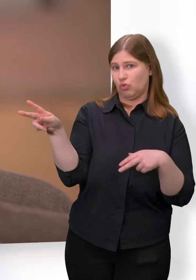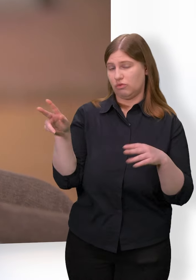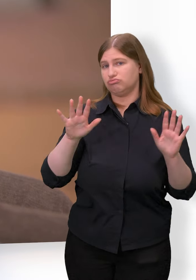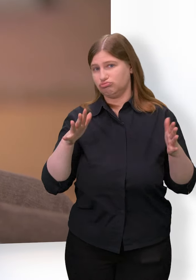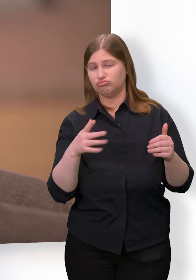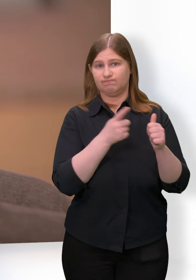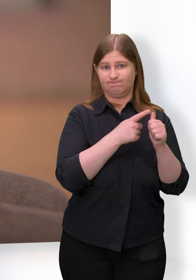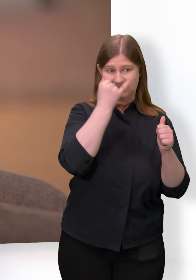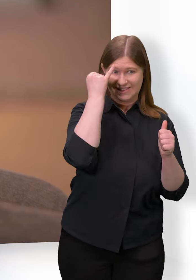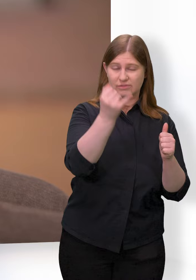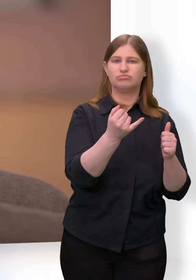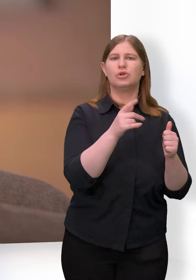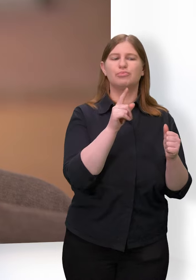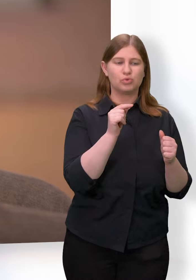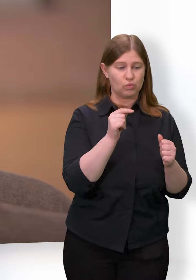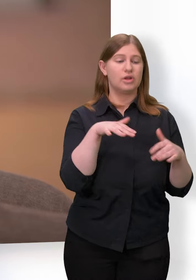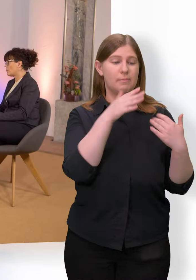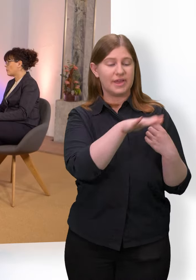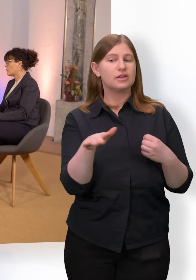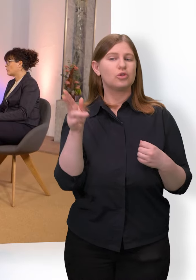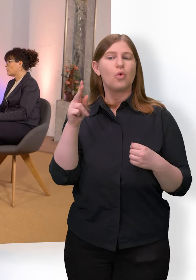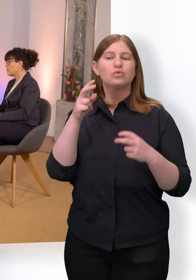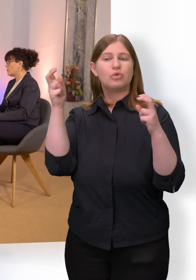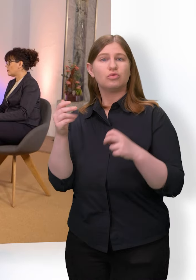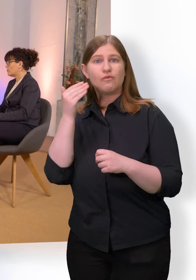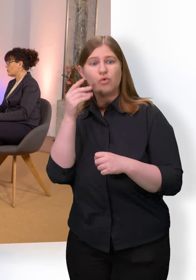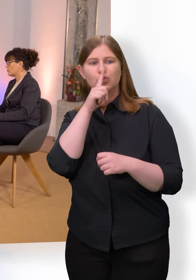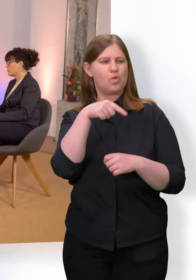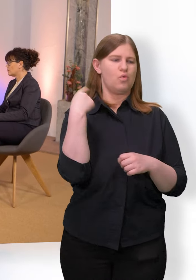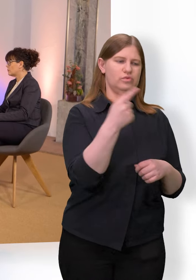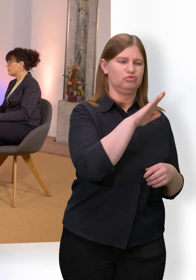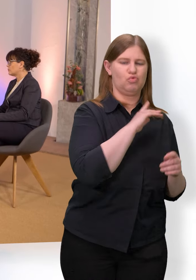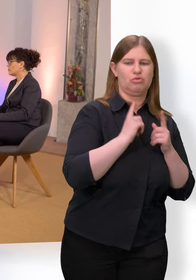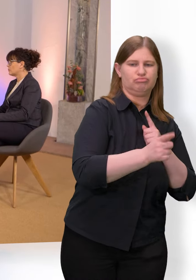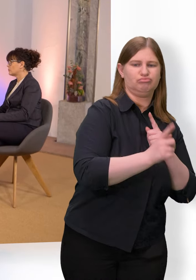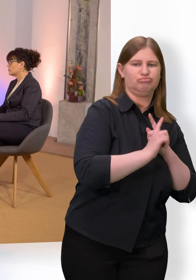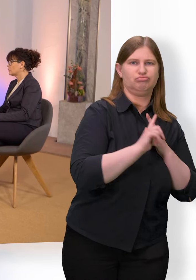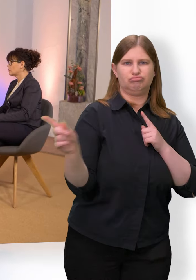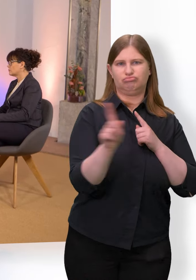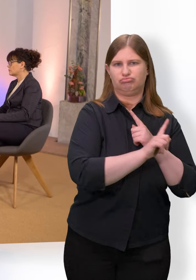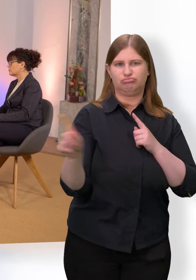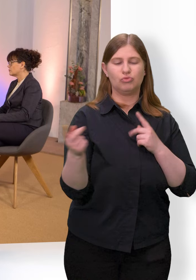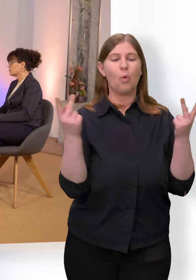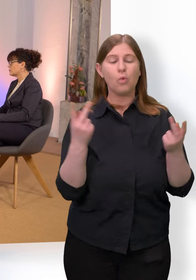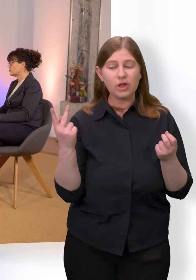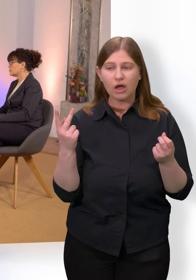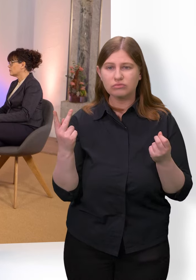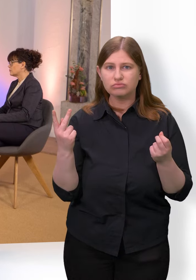Die wohnen dann teilweise noch zu Hause und besuchen einfach die Schule. Oder sie leben zu Hause, werden in einer